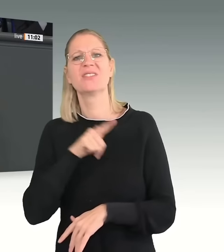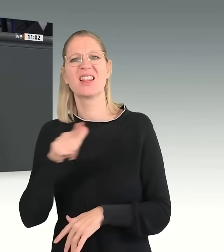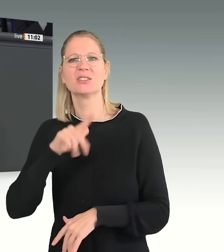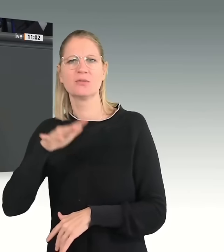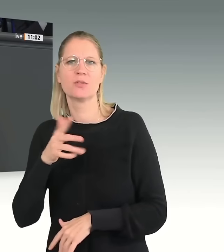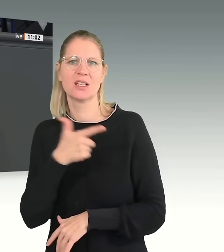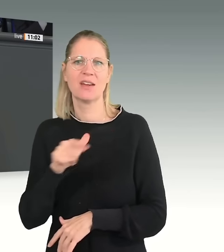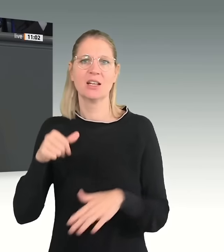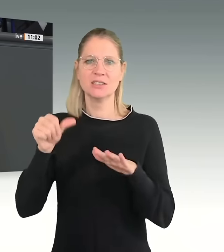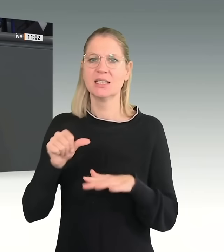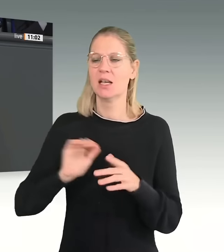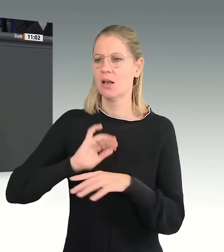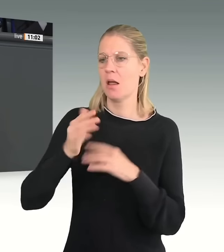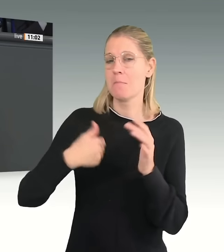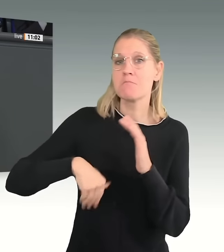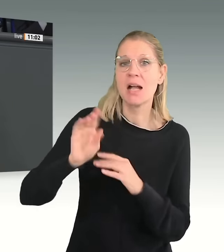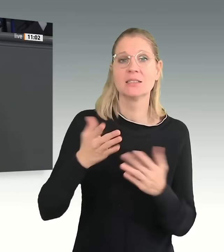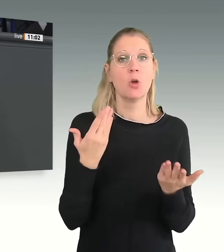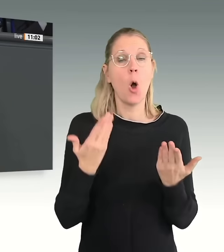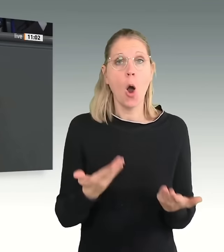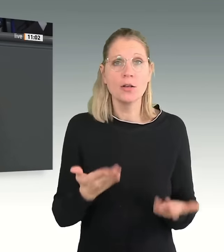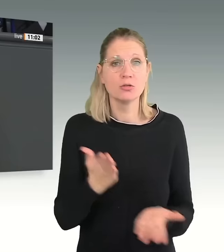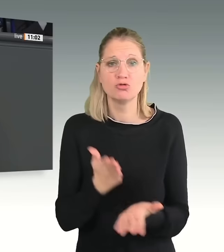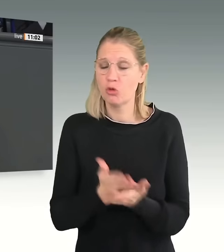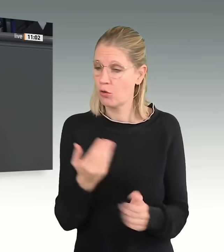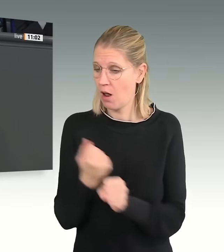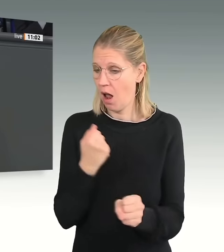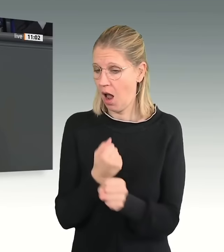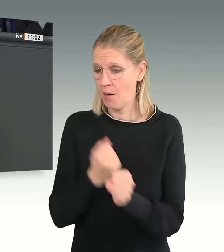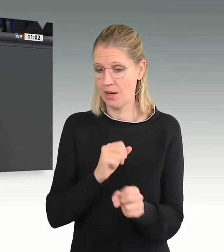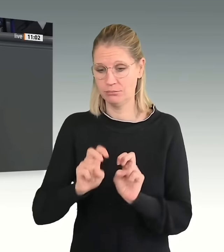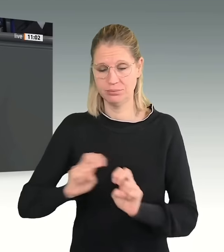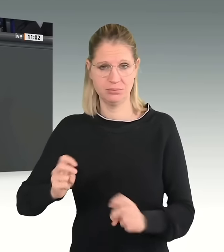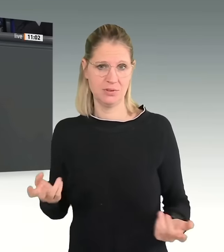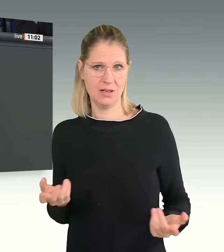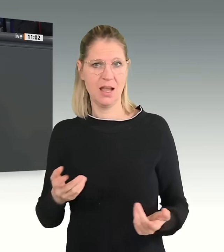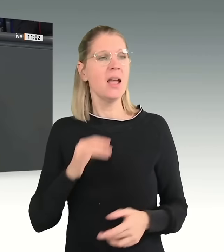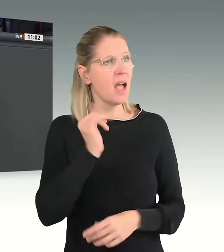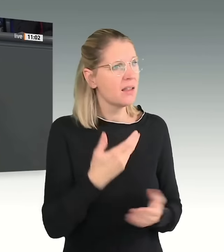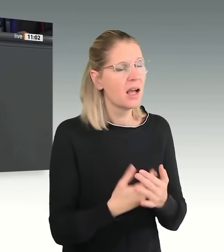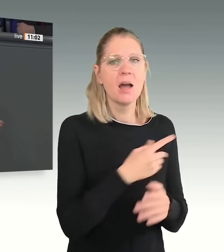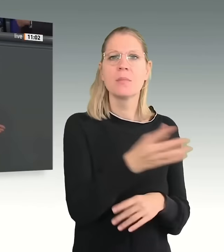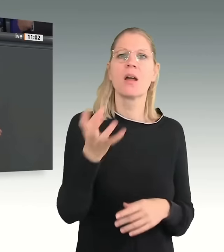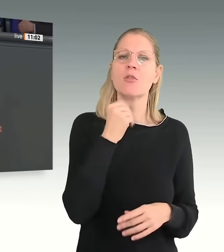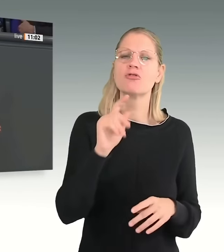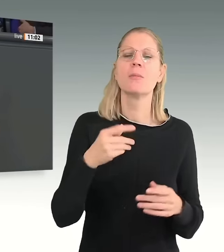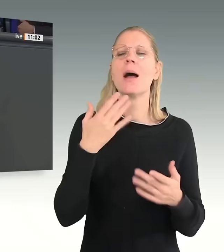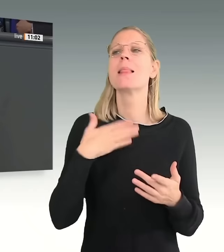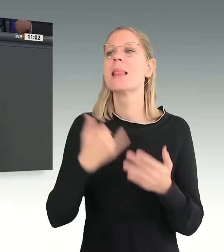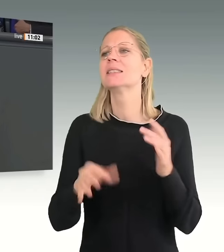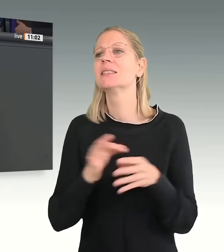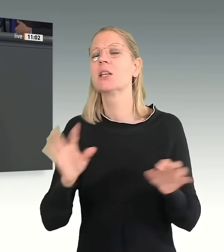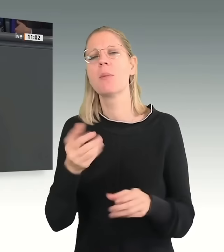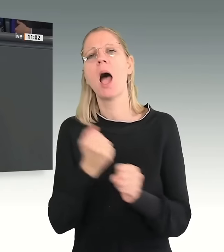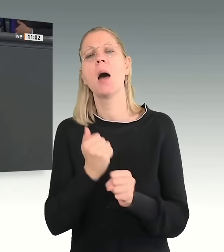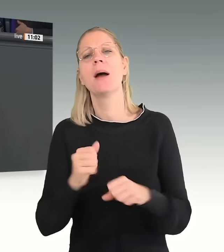Die übergroße Mehrheit ist heute in Arbeit. Und deswegen möchte ich mit dem letzten Satz die Arbeitgeberinnen und Arbeitgeber und die Kolleginnen und Kollegen in